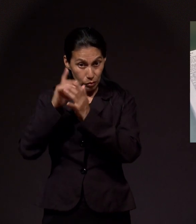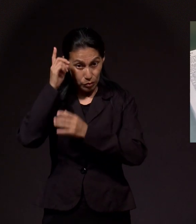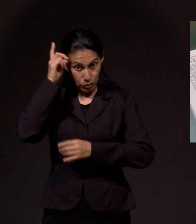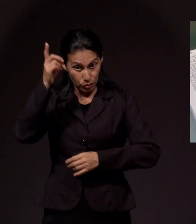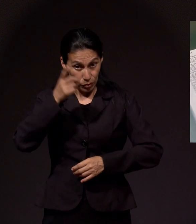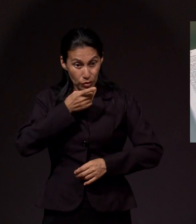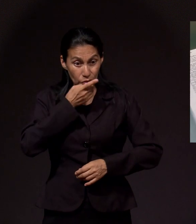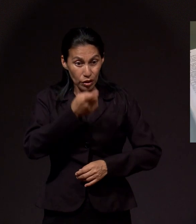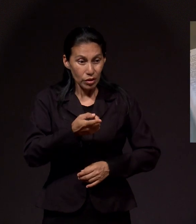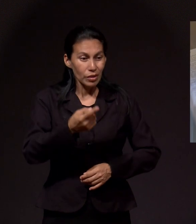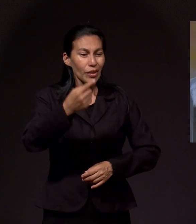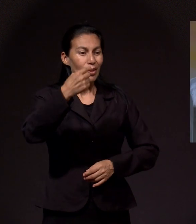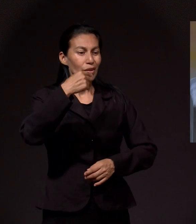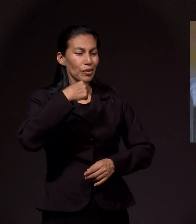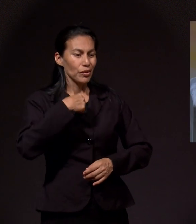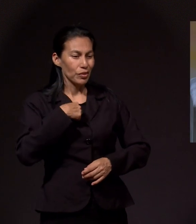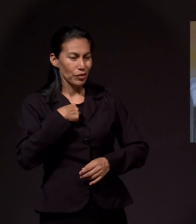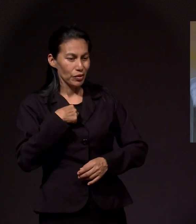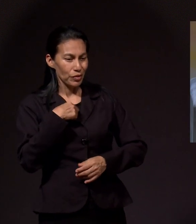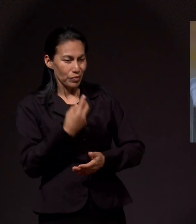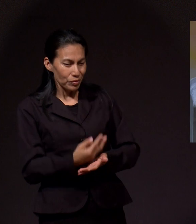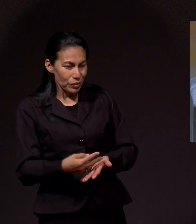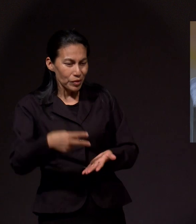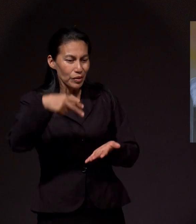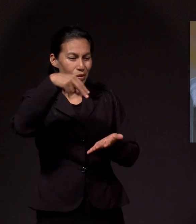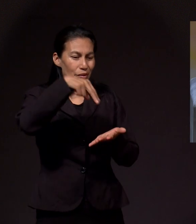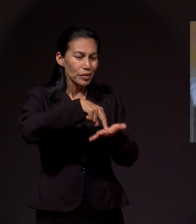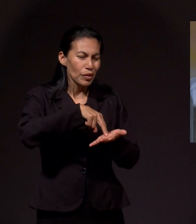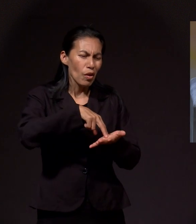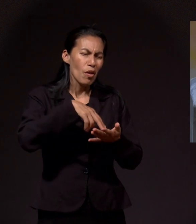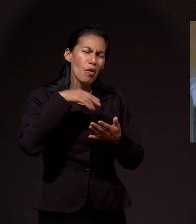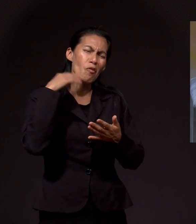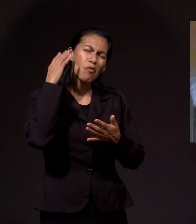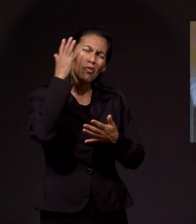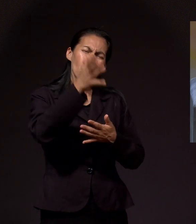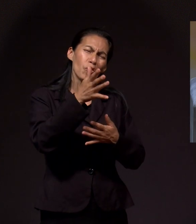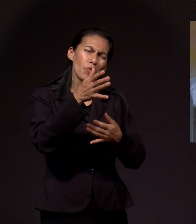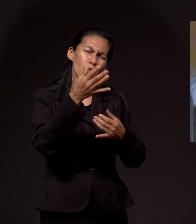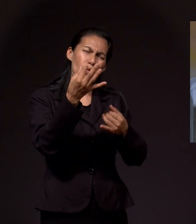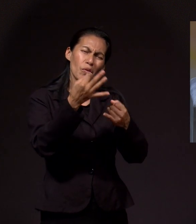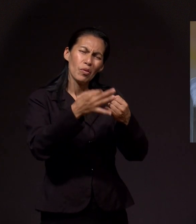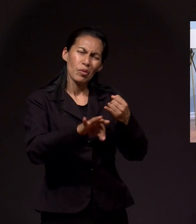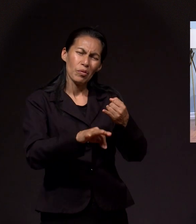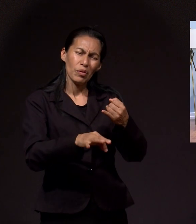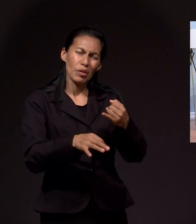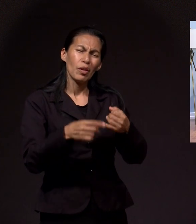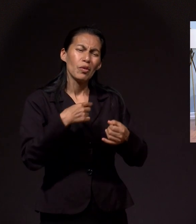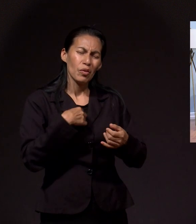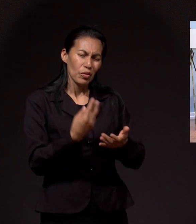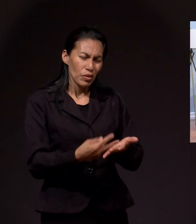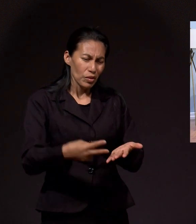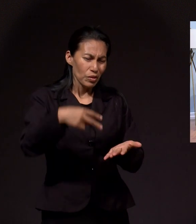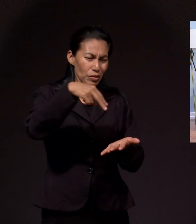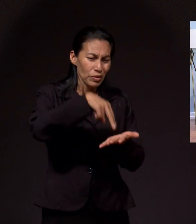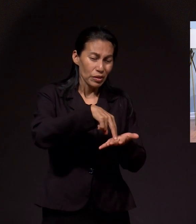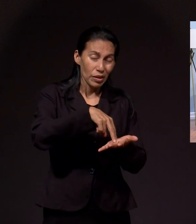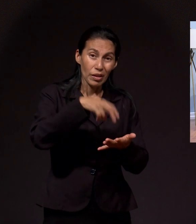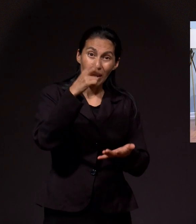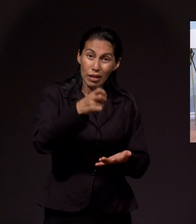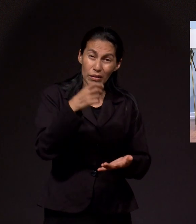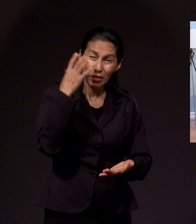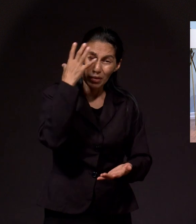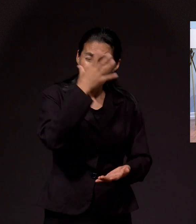personalmente garantiza, y yo lo resucitaré en el día final. Amén. Qué precioso,